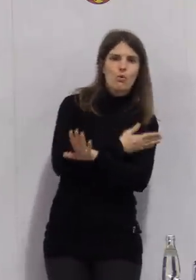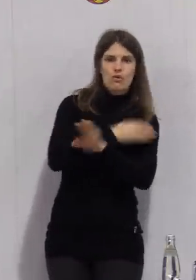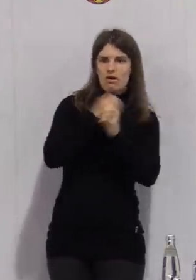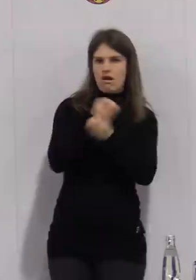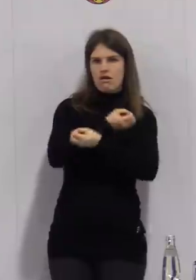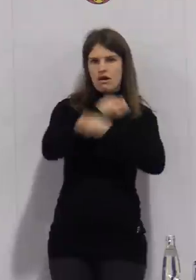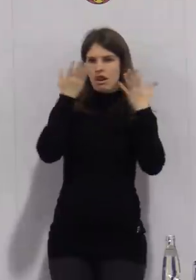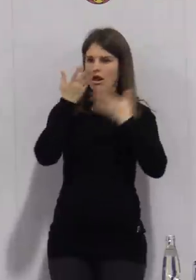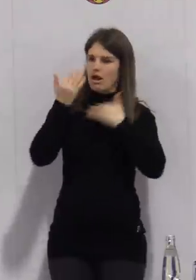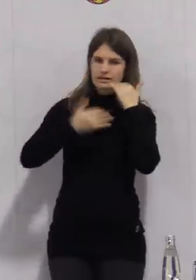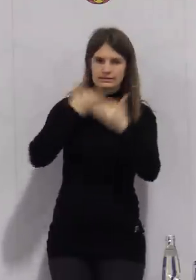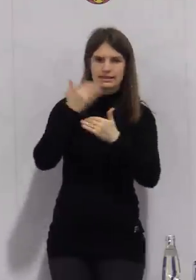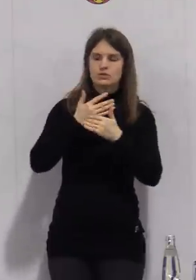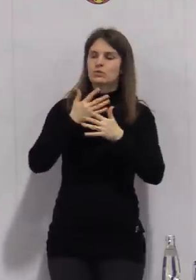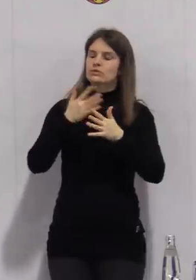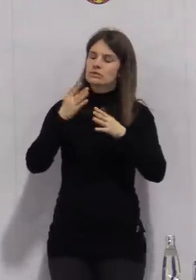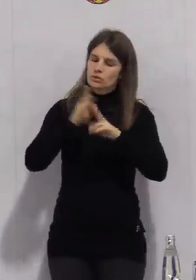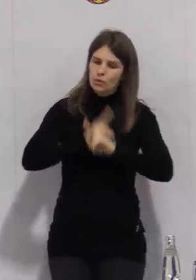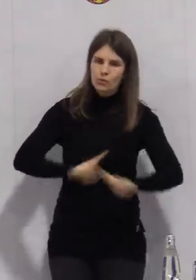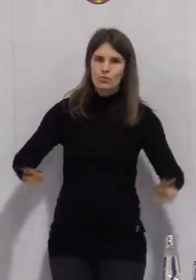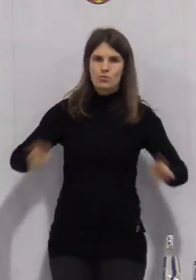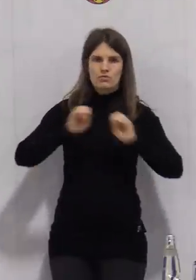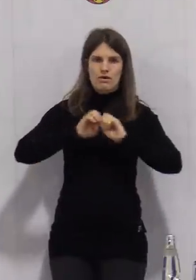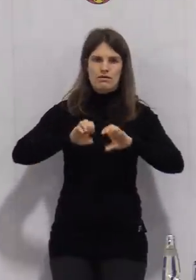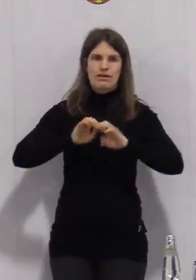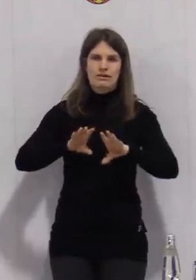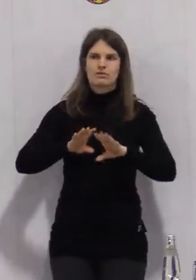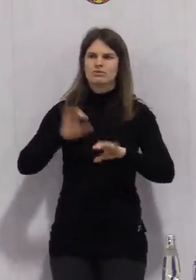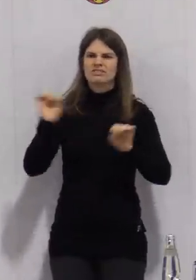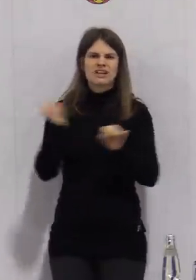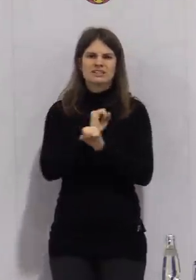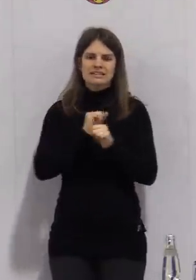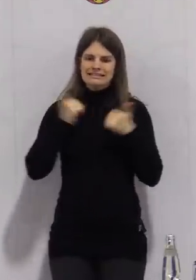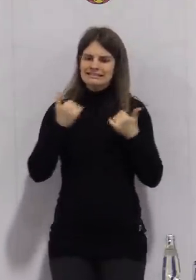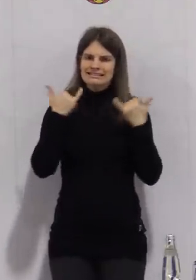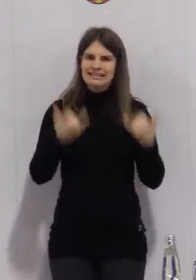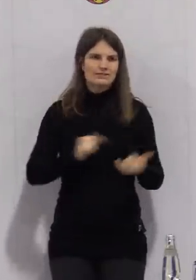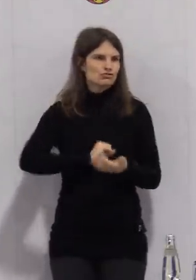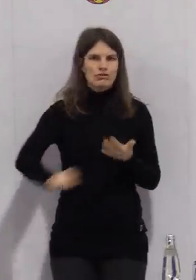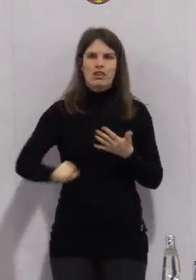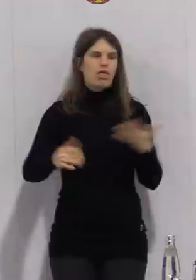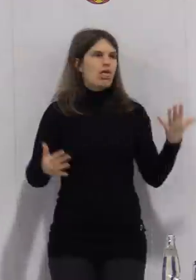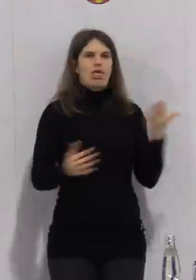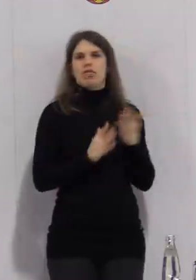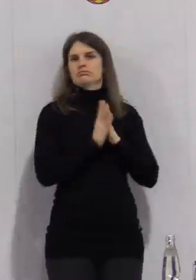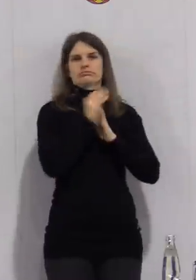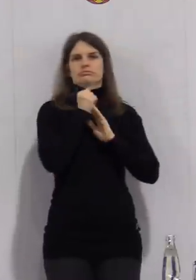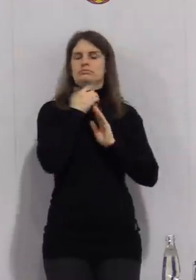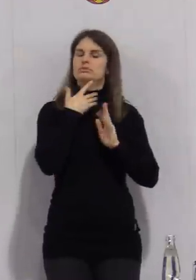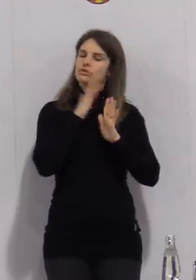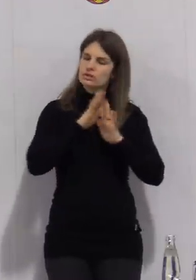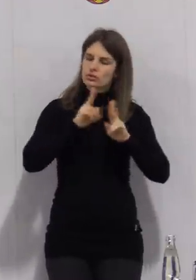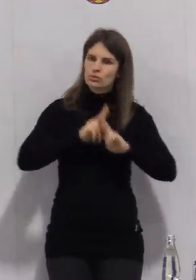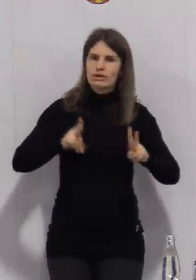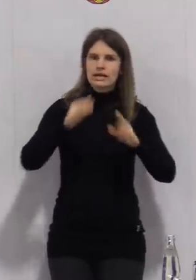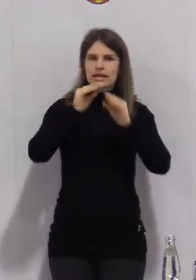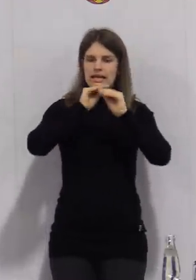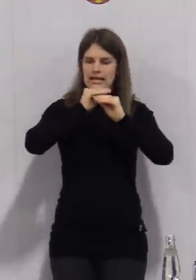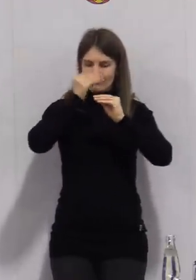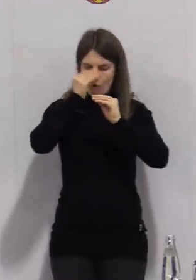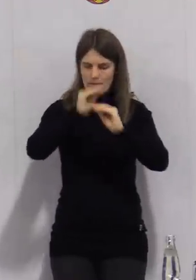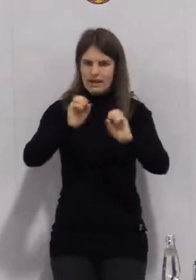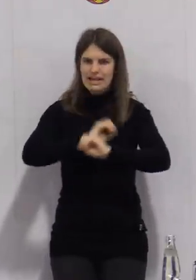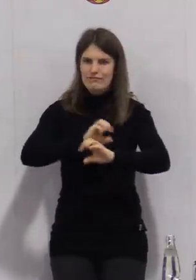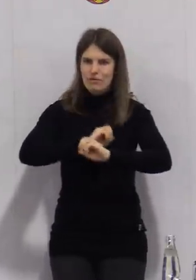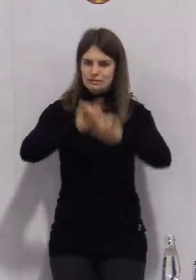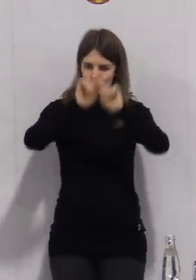wie wir vorgehen wollen. Dazu müssen wir die Eltern an allen Schulen erreichen mit Informationsbriefen. Wir